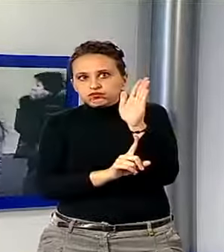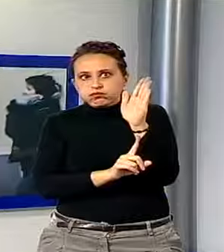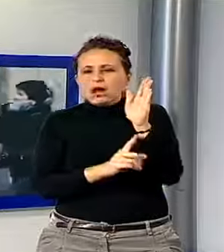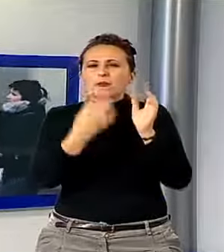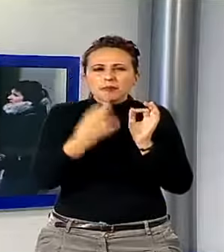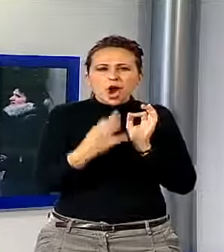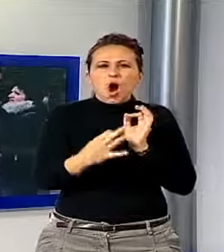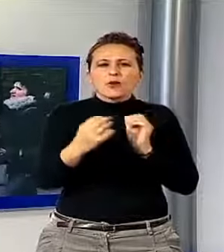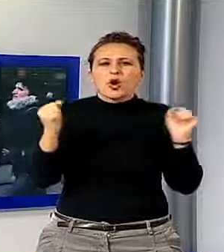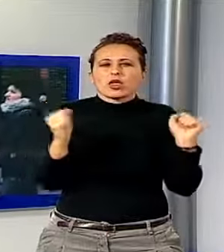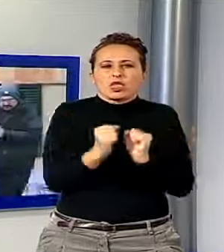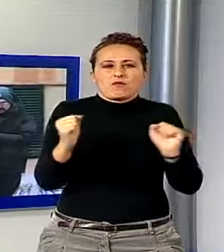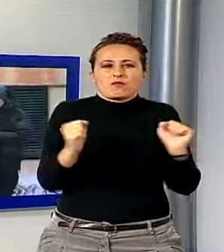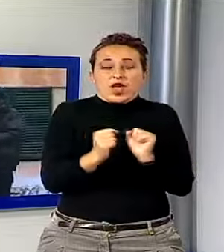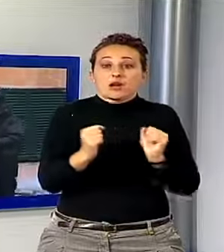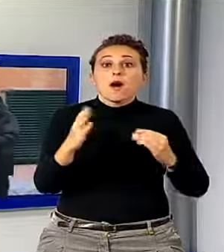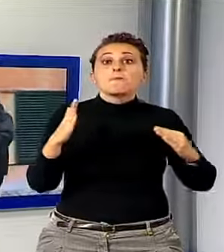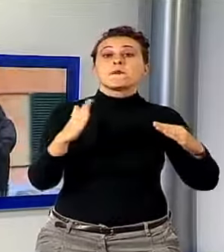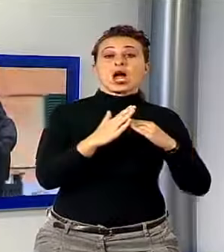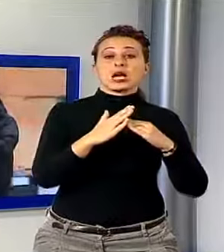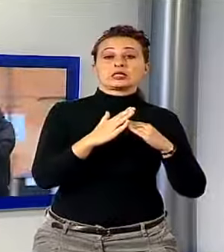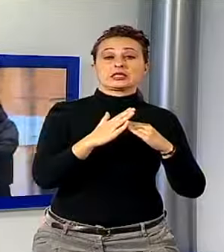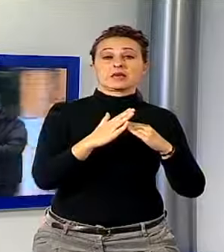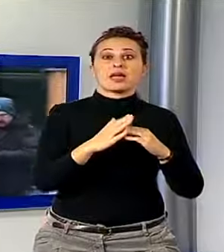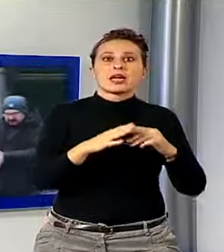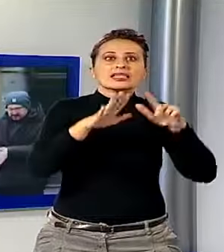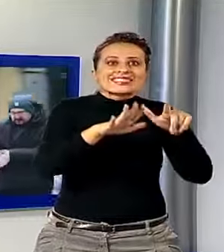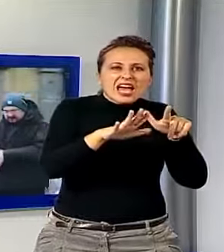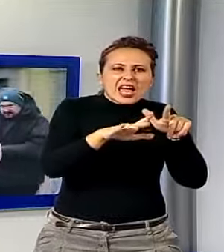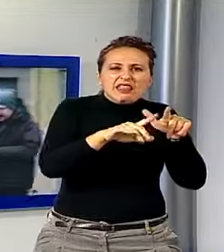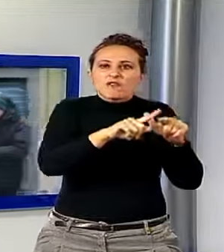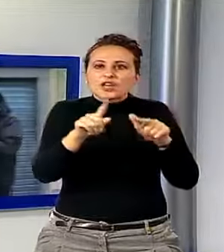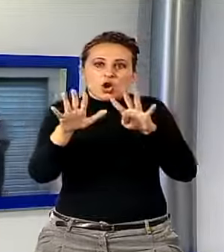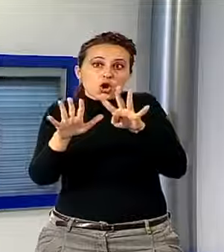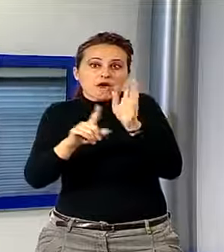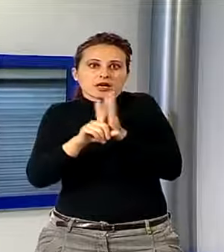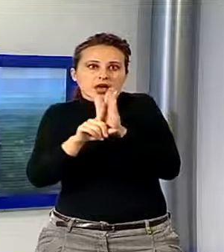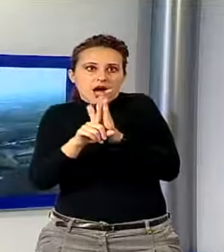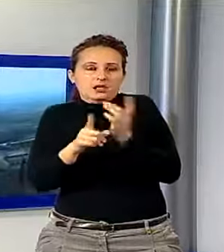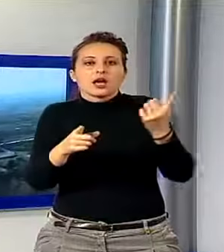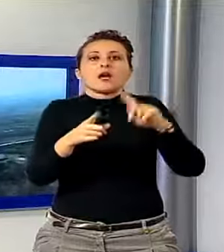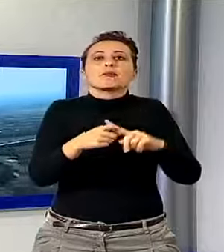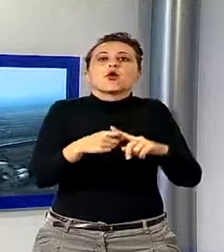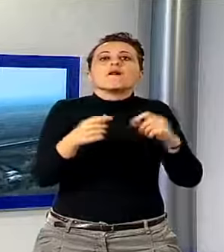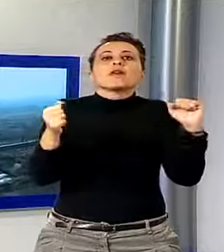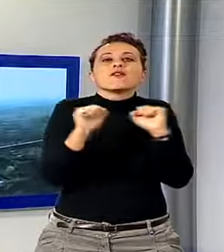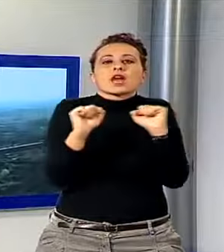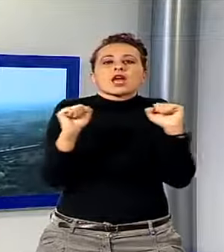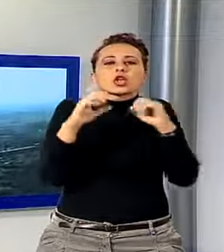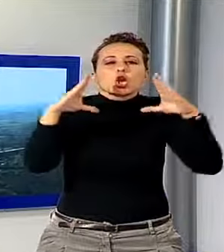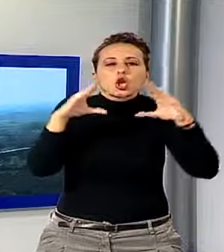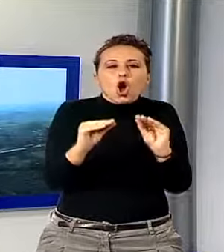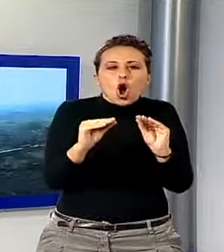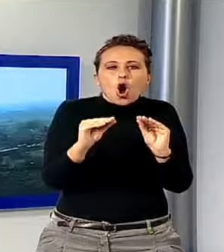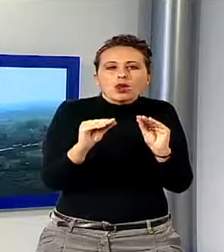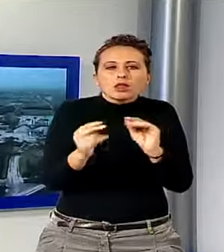con massime che oscillano tra 7 e 9 gradi. Non solo, il freddo notturno, specie nelle zone pianeggianti, ha portato